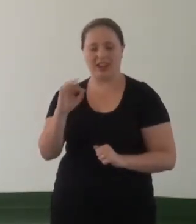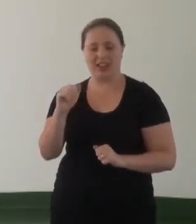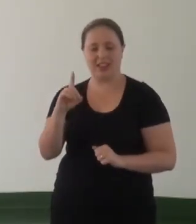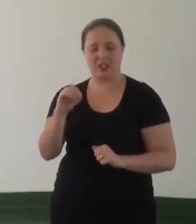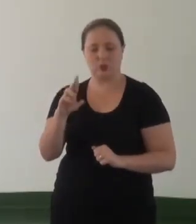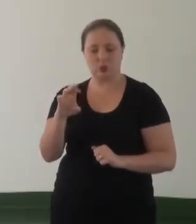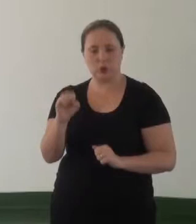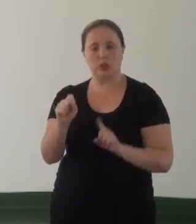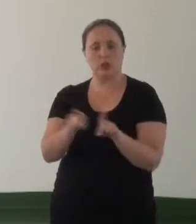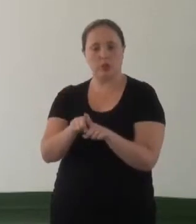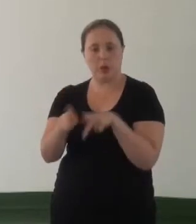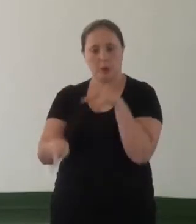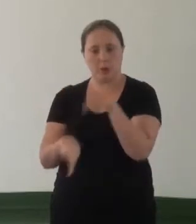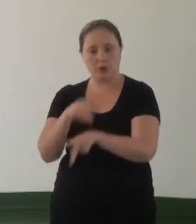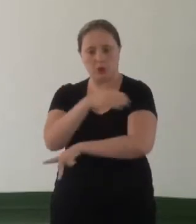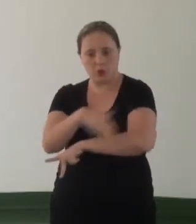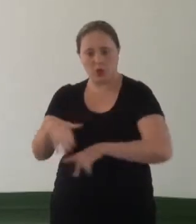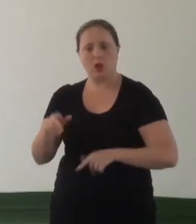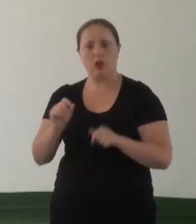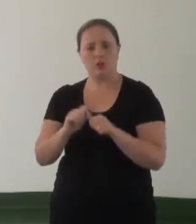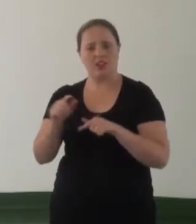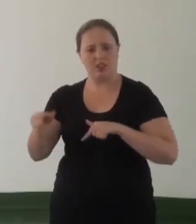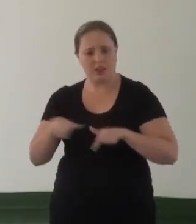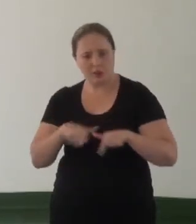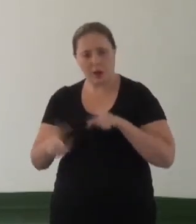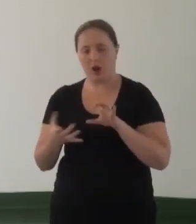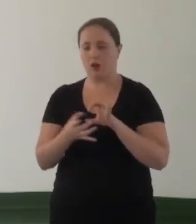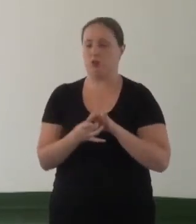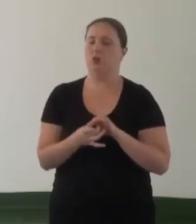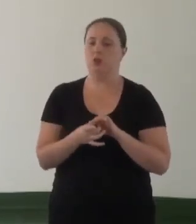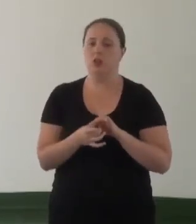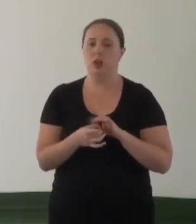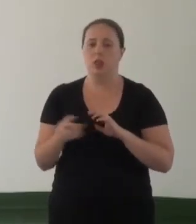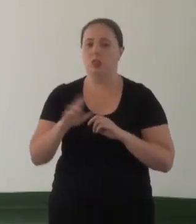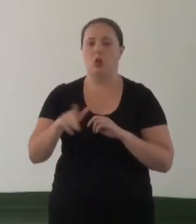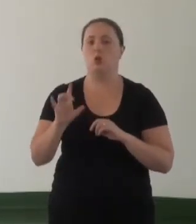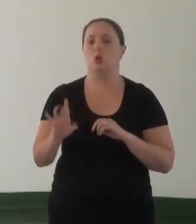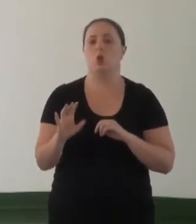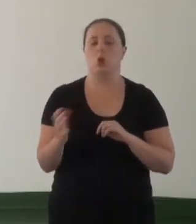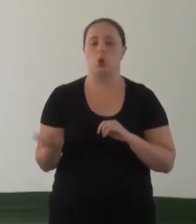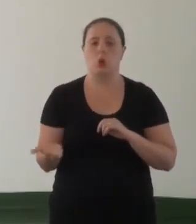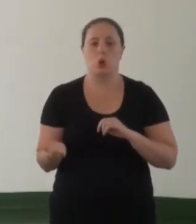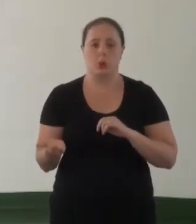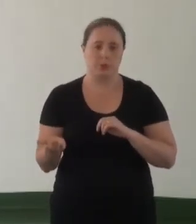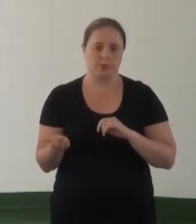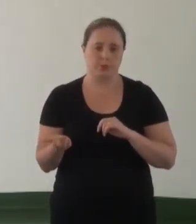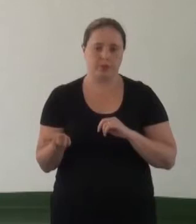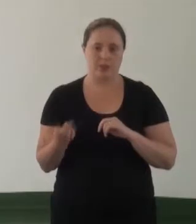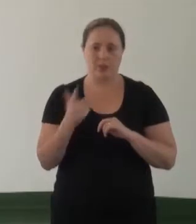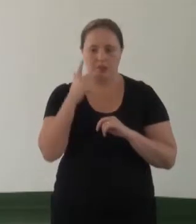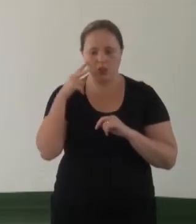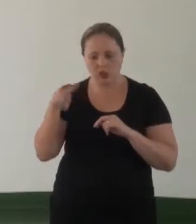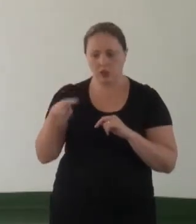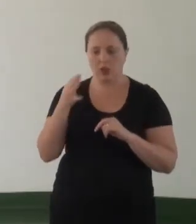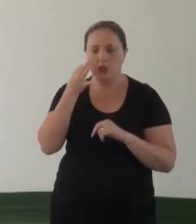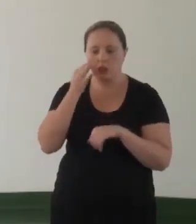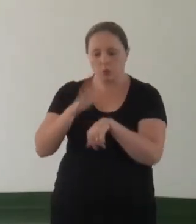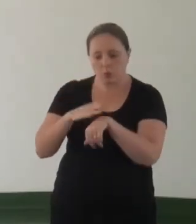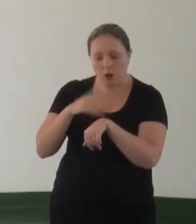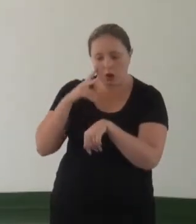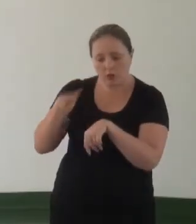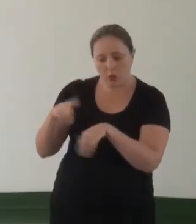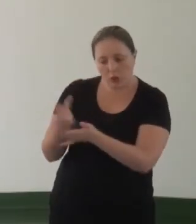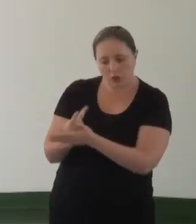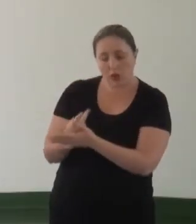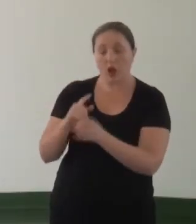da população de rua, que faz esse trabalho de vínculo, não só com a questão de lá ver o que aconteceu com a